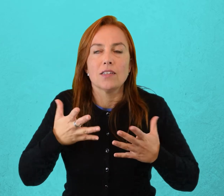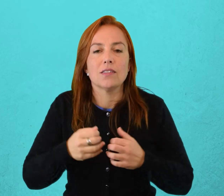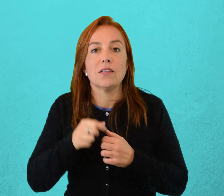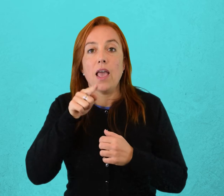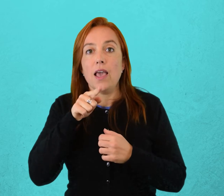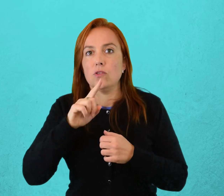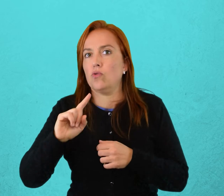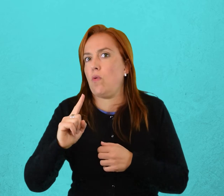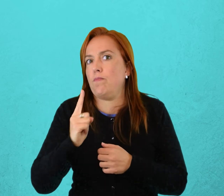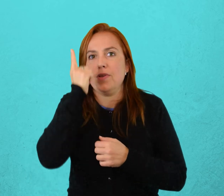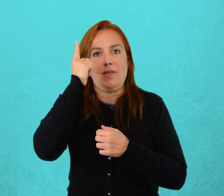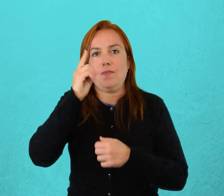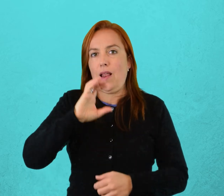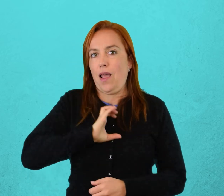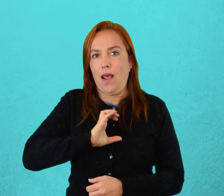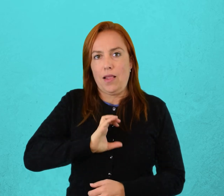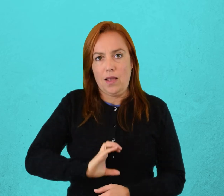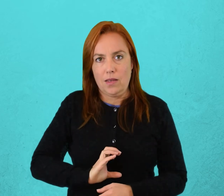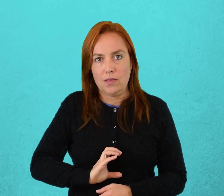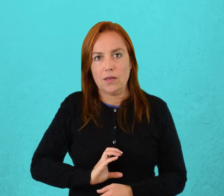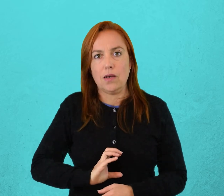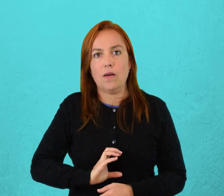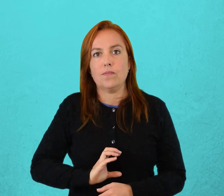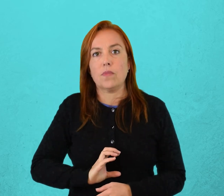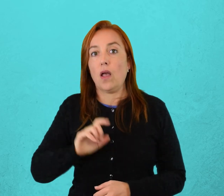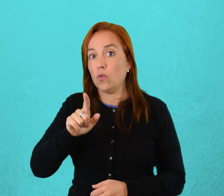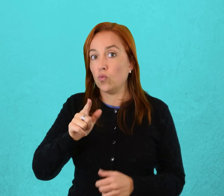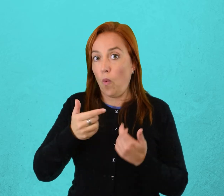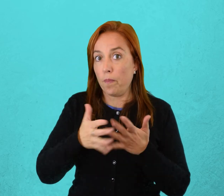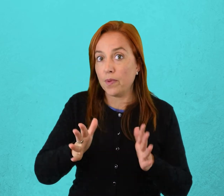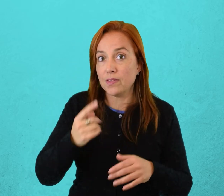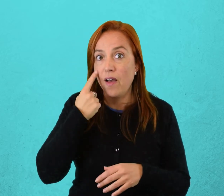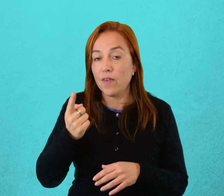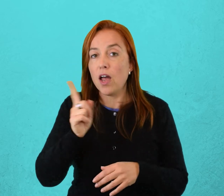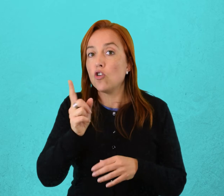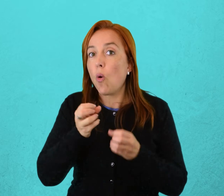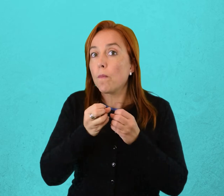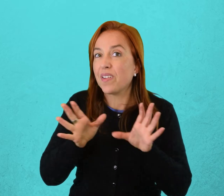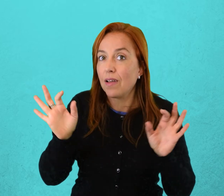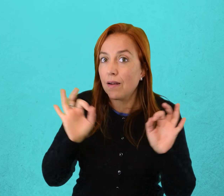Esa es su principal característica. Comienza el reto. No te pierdas nada.